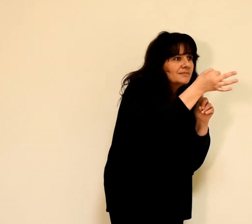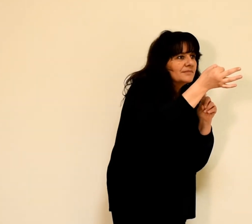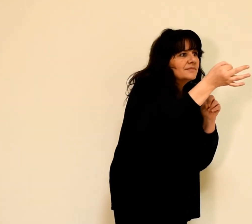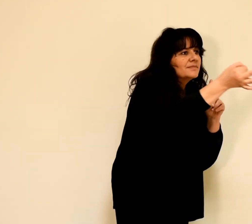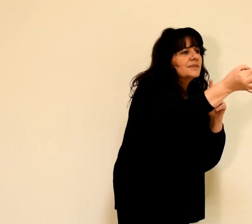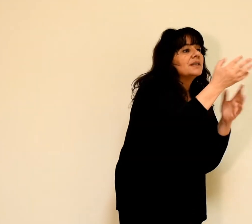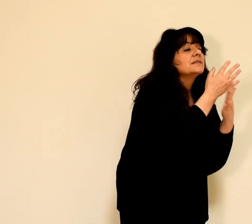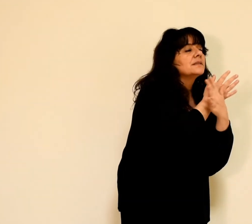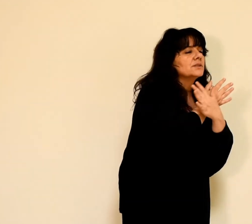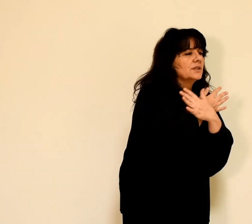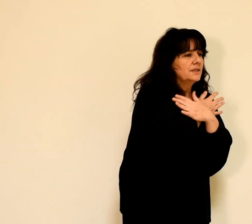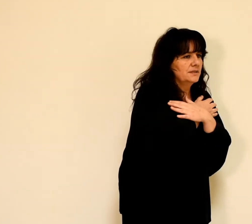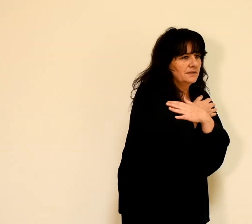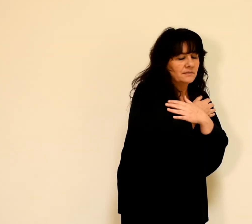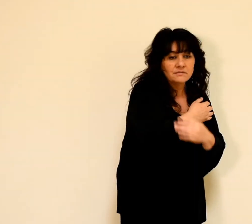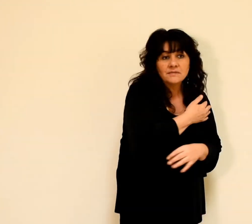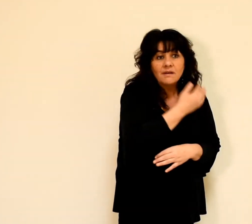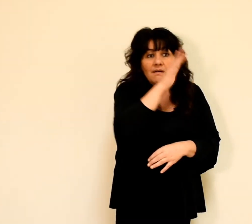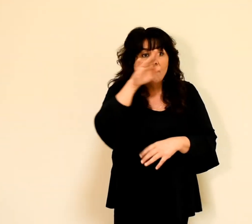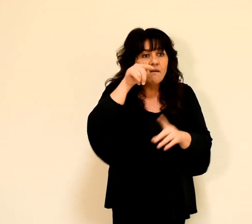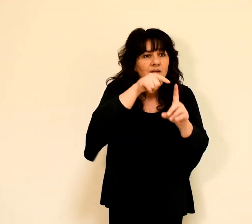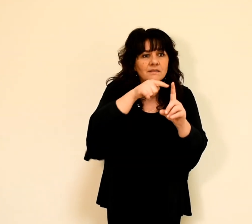une parole de connaissance.